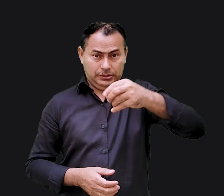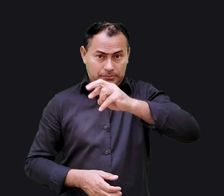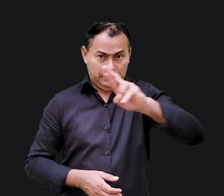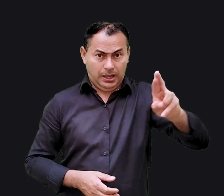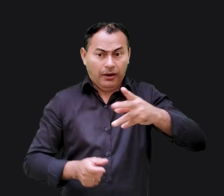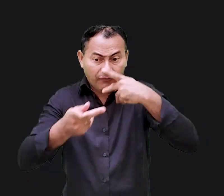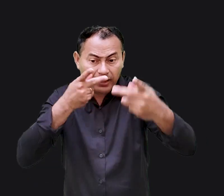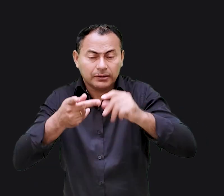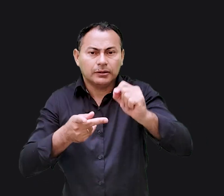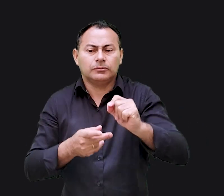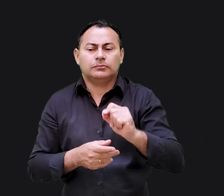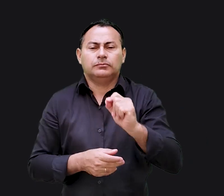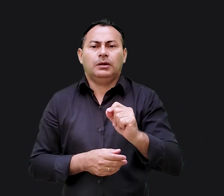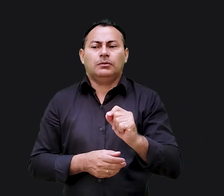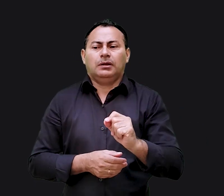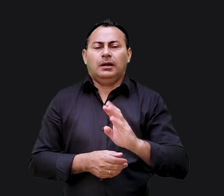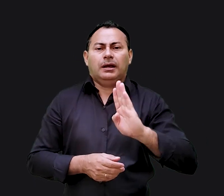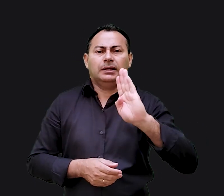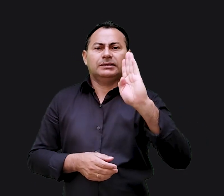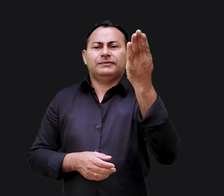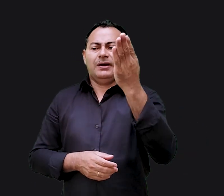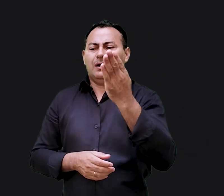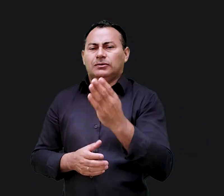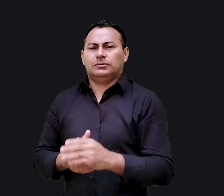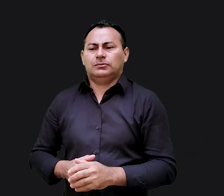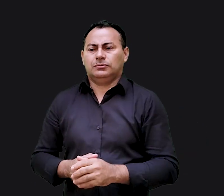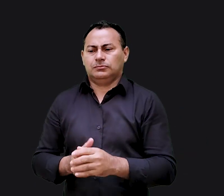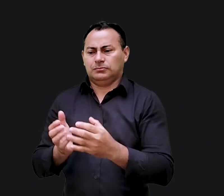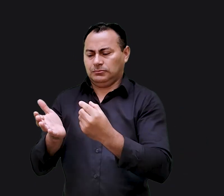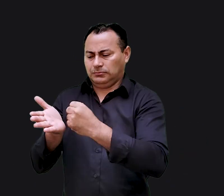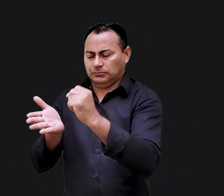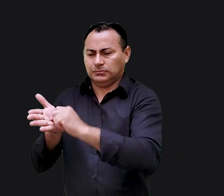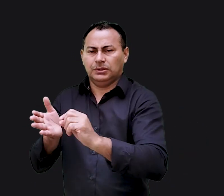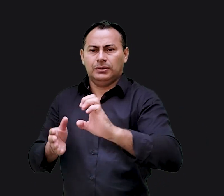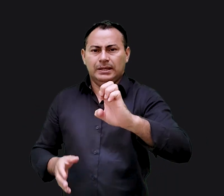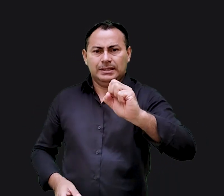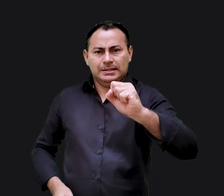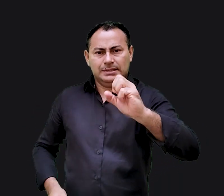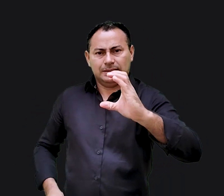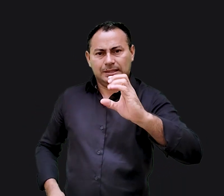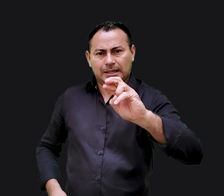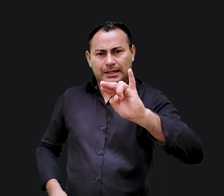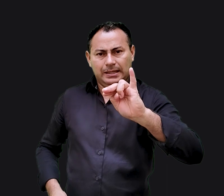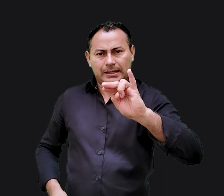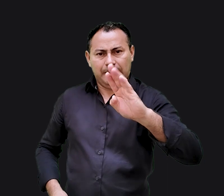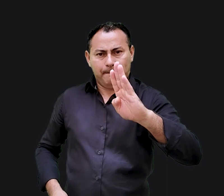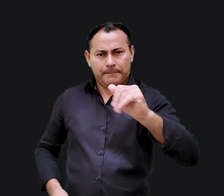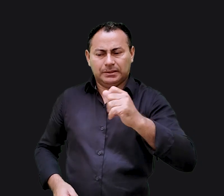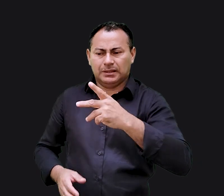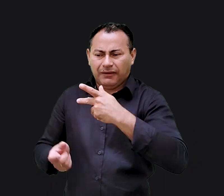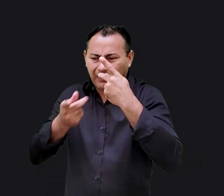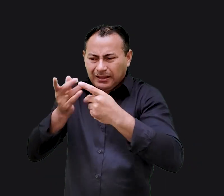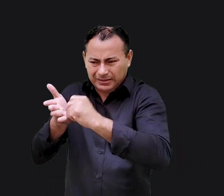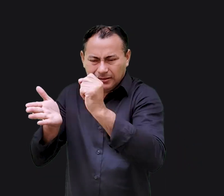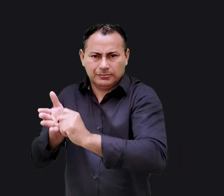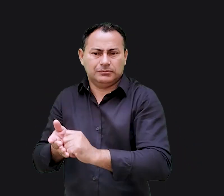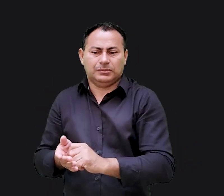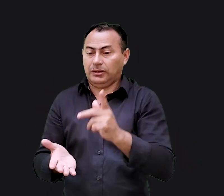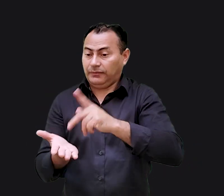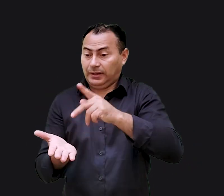o que Jeremias está dizendo é que o que as falsas penas ou canetas dos escribas disseram não era verdade mas quando